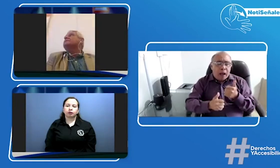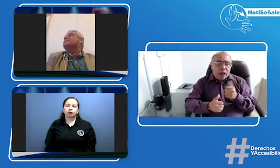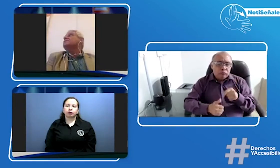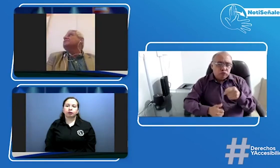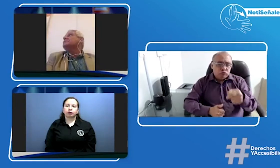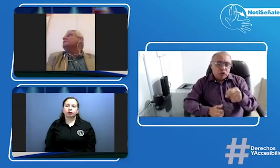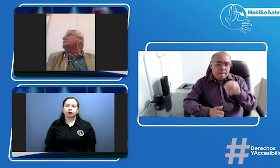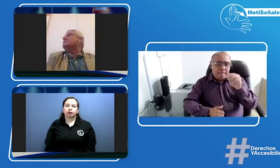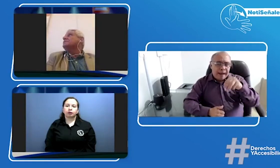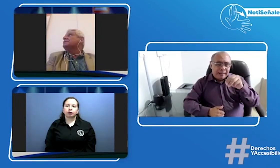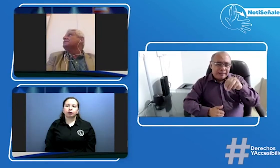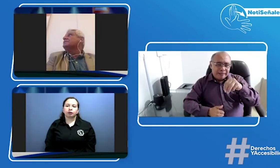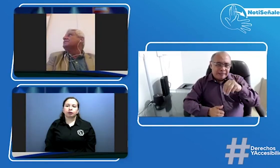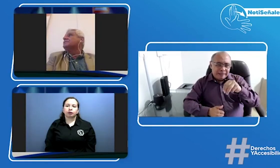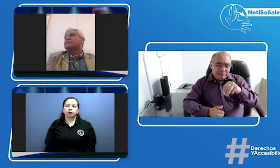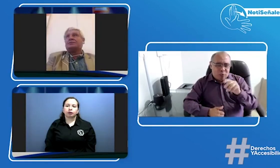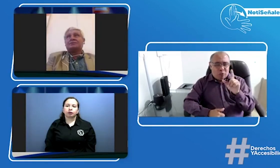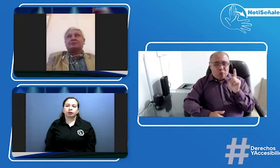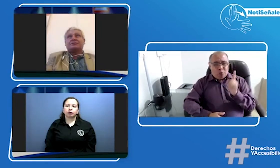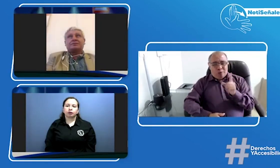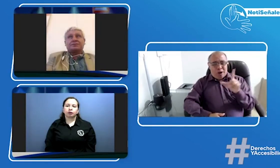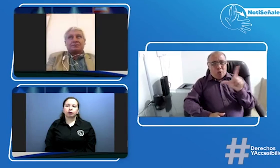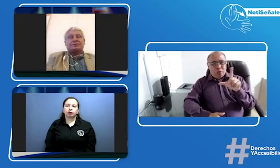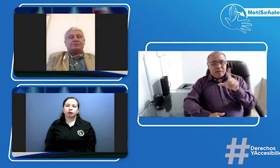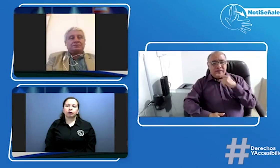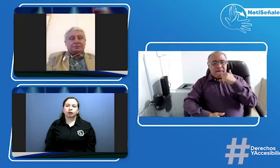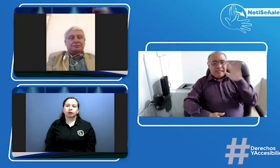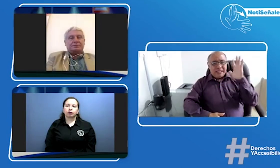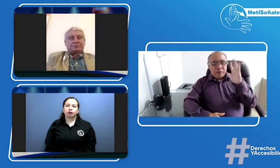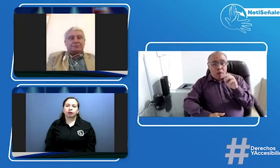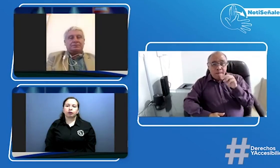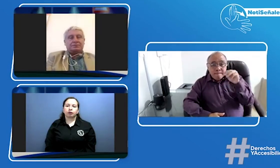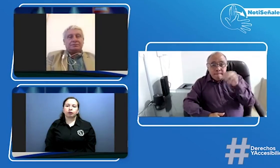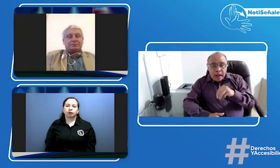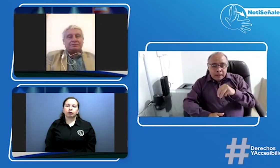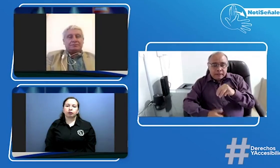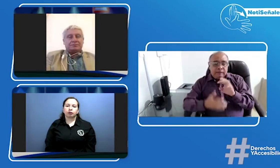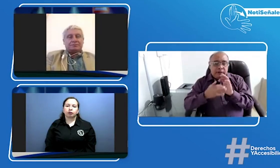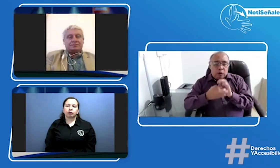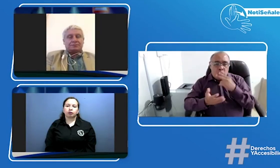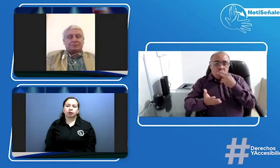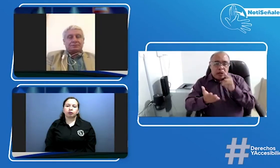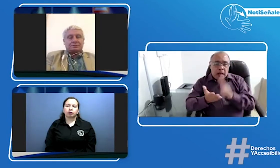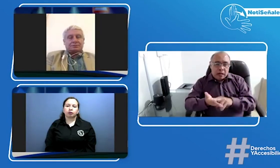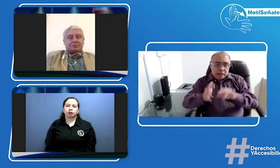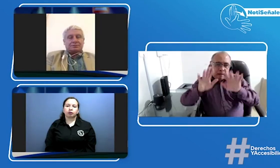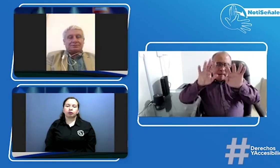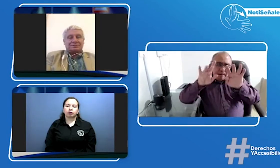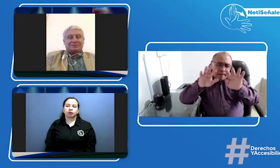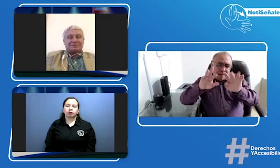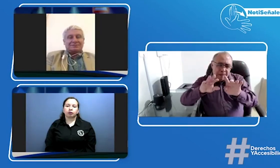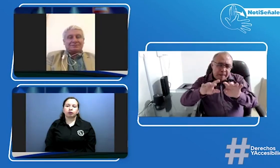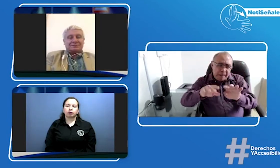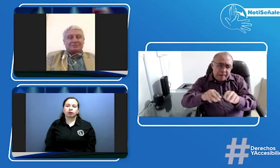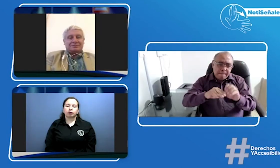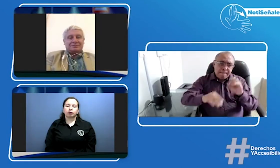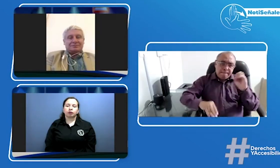hoy nos comprometemos a que el próximo martes ustedes saben que el lunes es festivo a que el